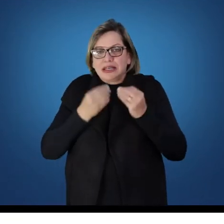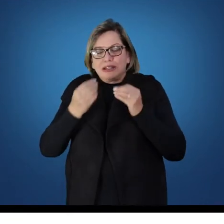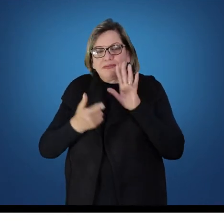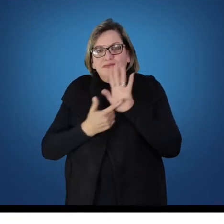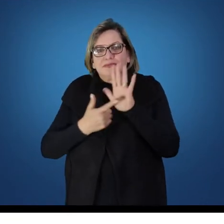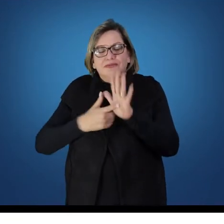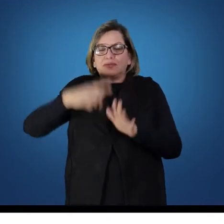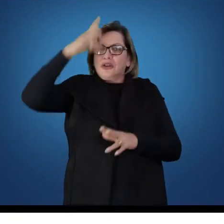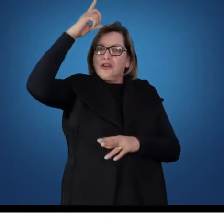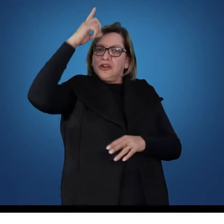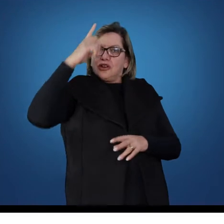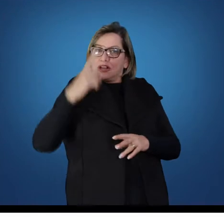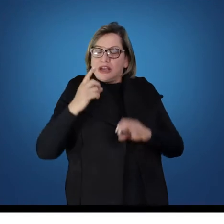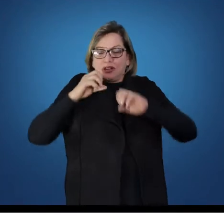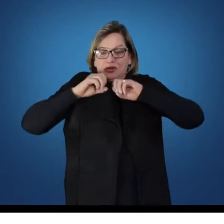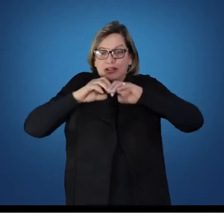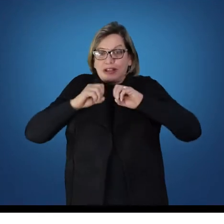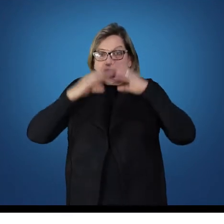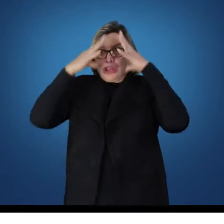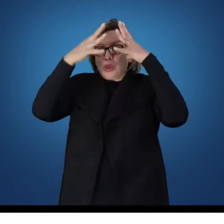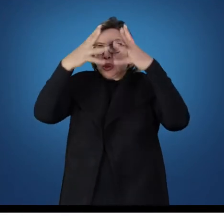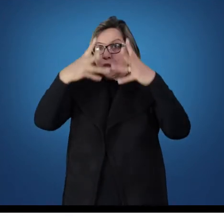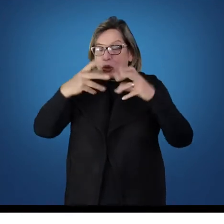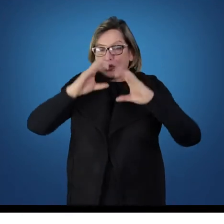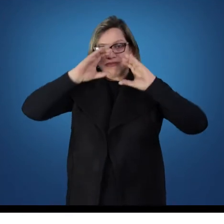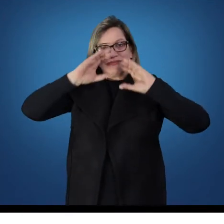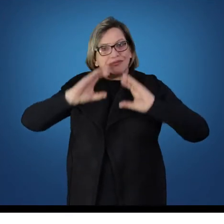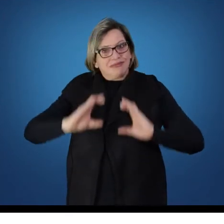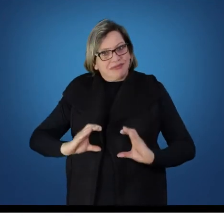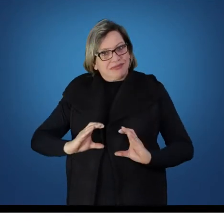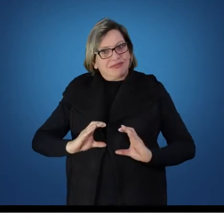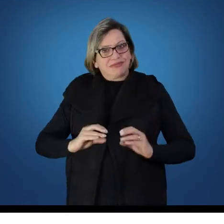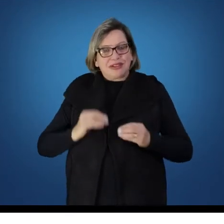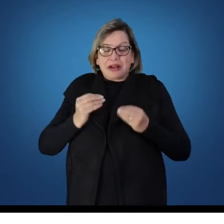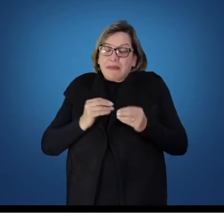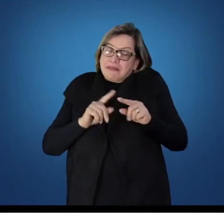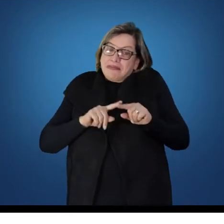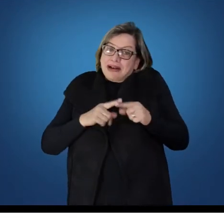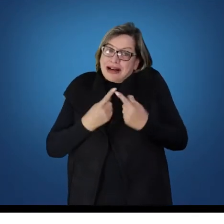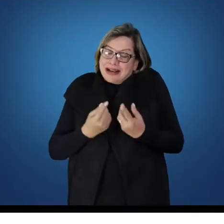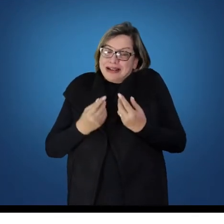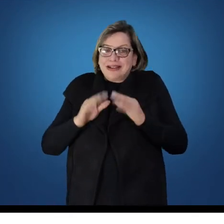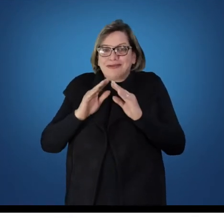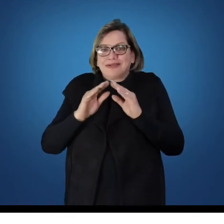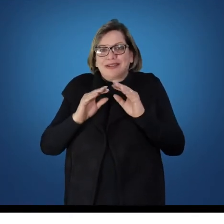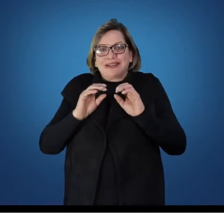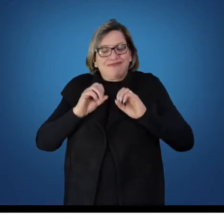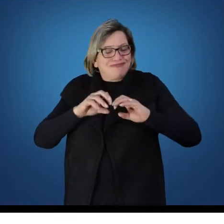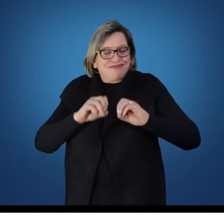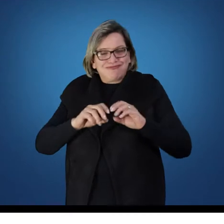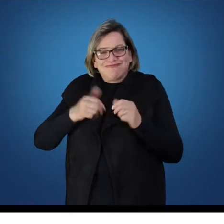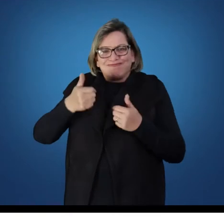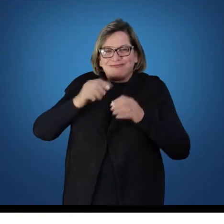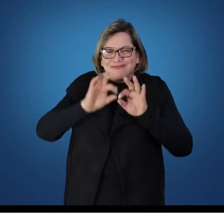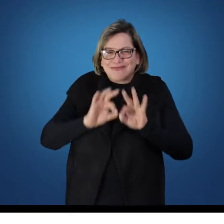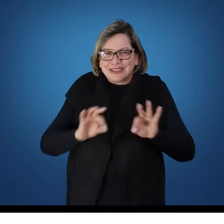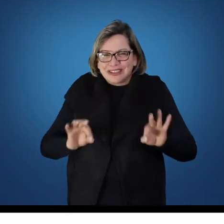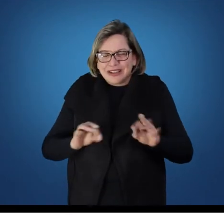direito à educação a todos os cidadãos. Ainda as condições ainda são precárias, é um Brasil ainda muito voltado à questão do patrimonialismo, do